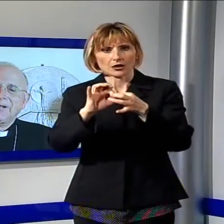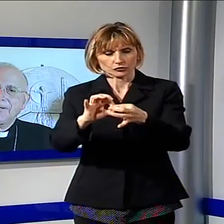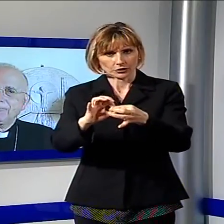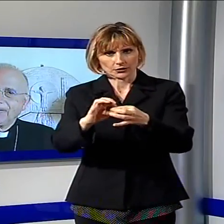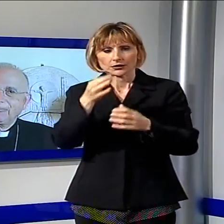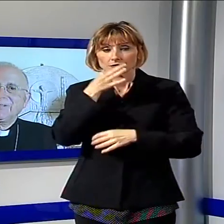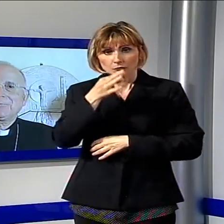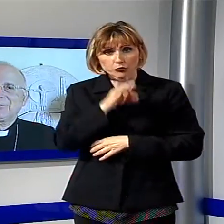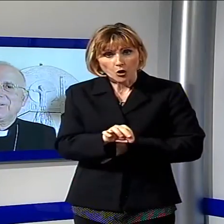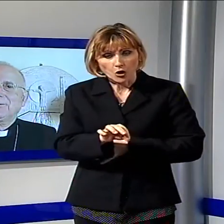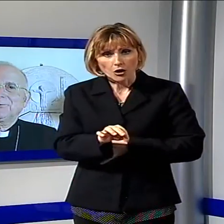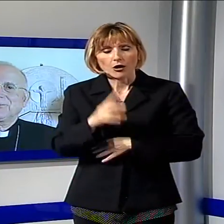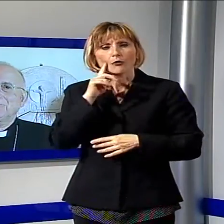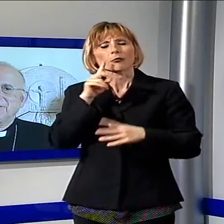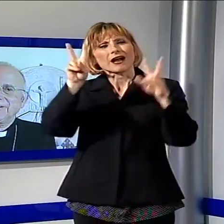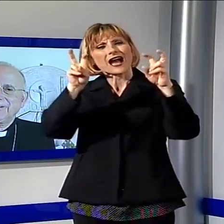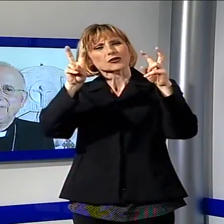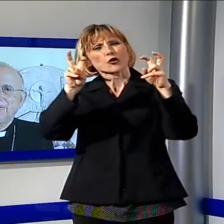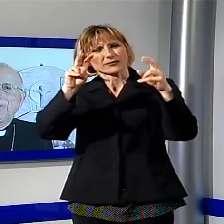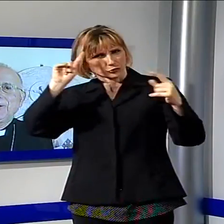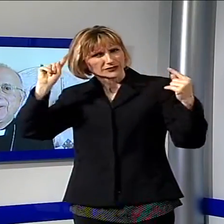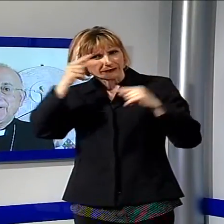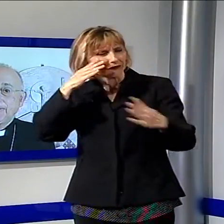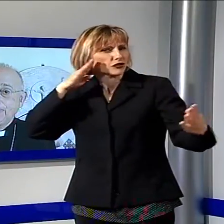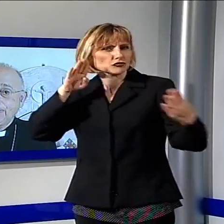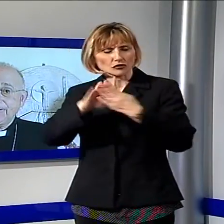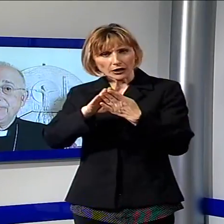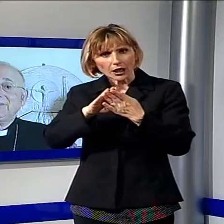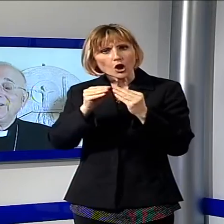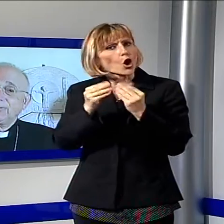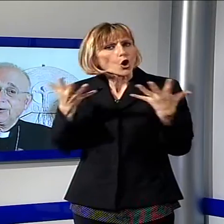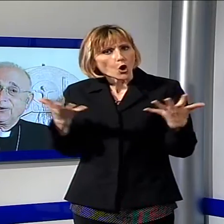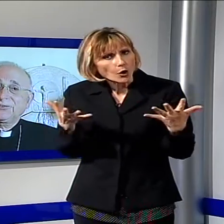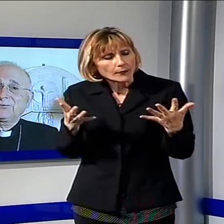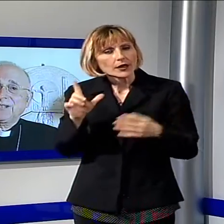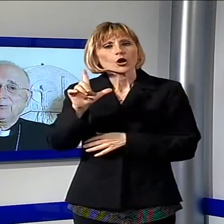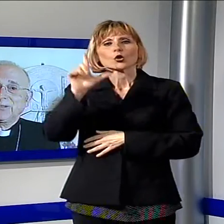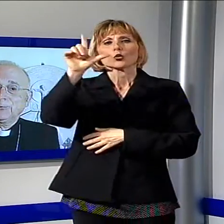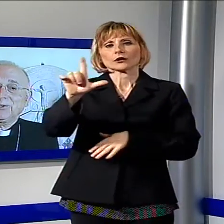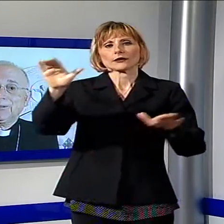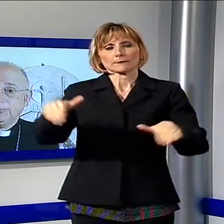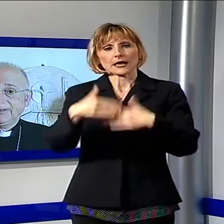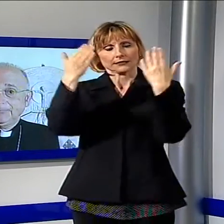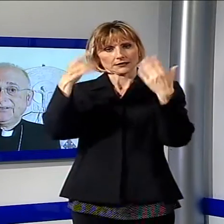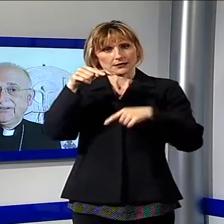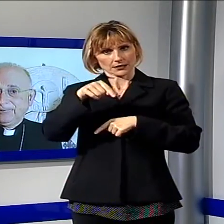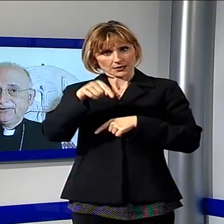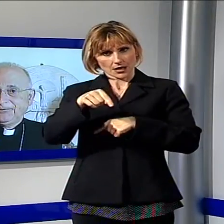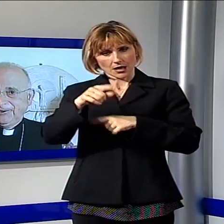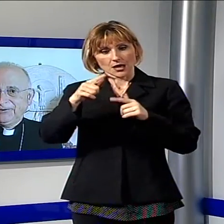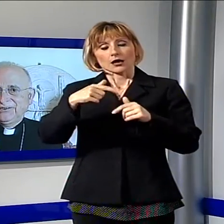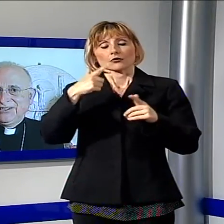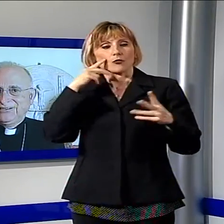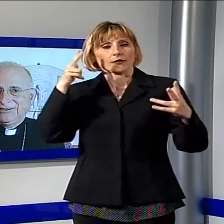Ed ecco allora per affrontare questo tema così impegnativo, lunedì mattina i sacerdoti si troveranno tra loro e lunedì mattina